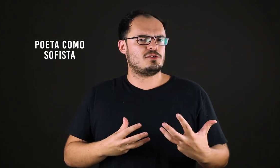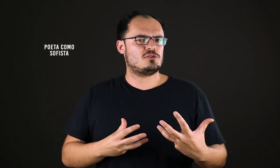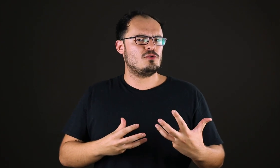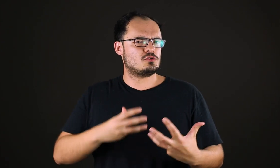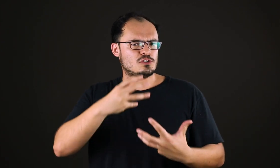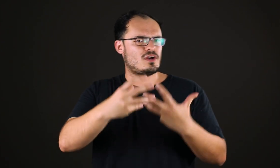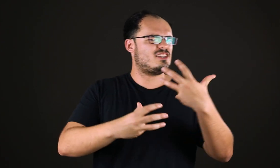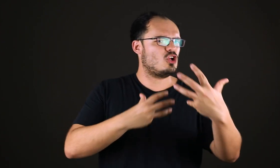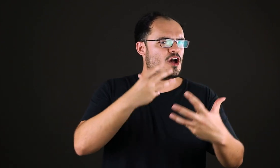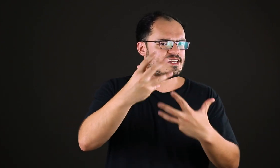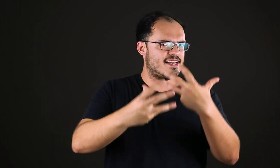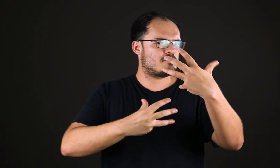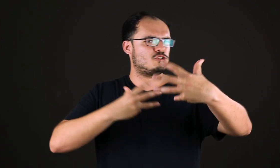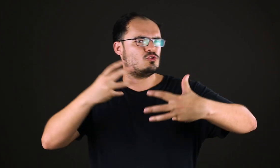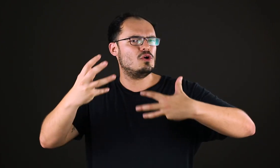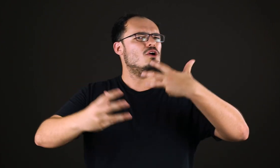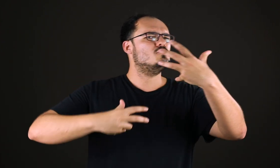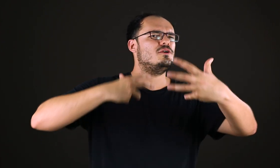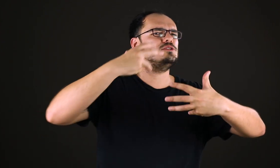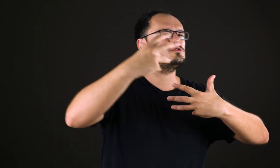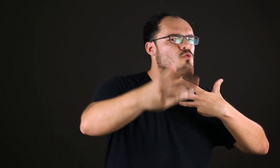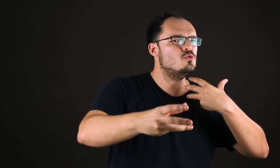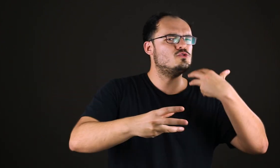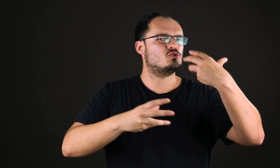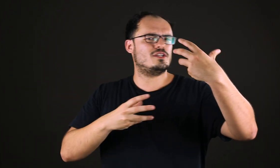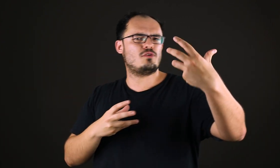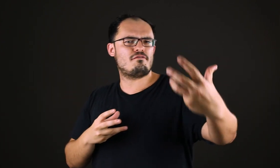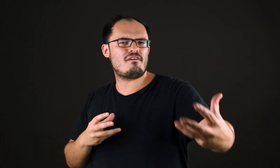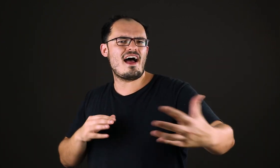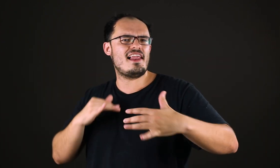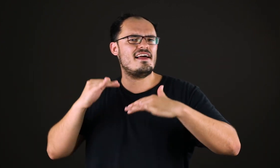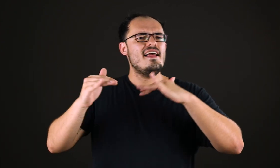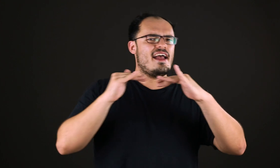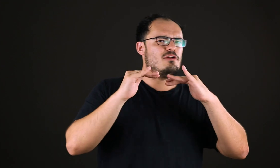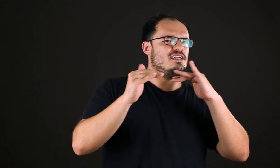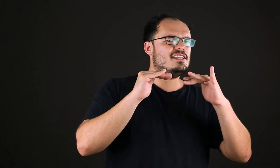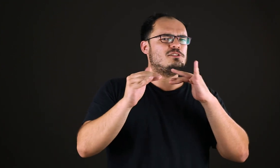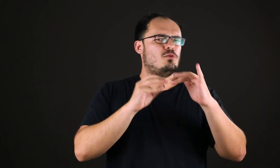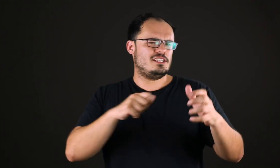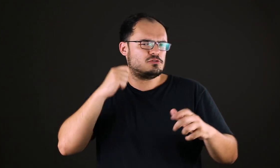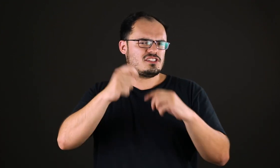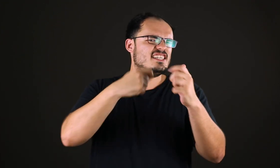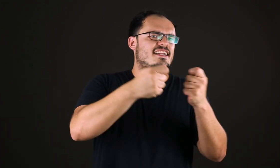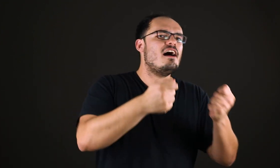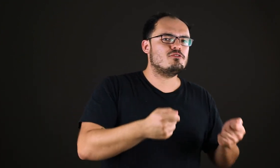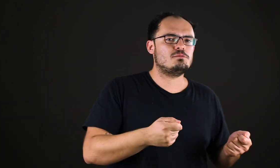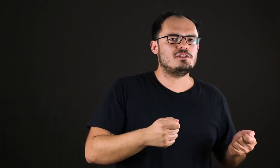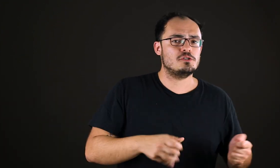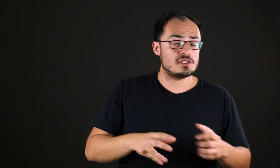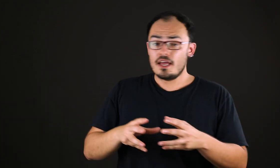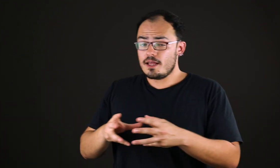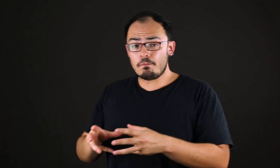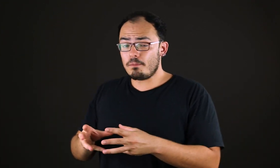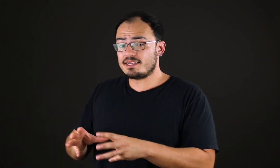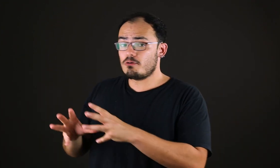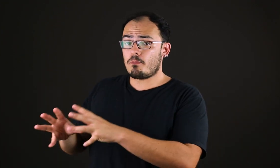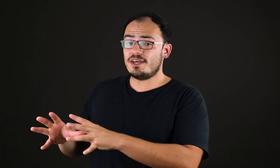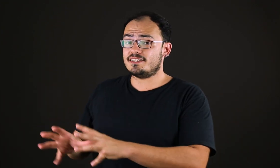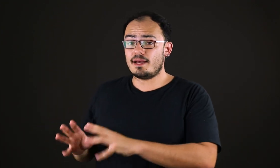pessoas com a sua retórica, com seus discursos, com a sua fala. Eram líderes políticos que enganavam as pessoas. E, para o Platão, a poesia